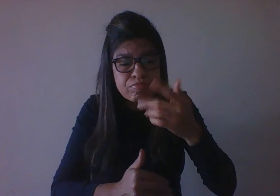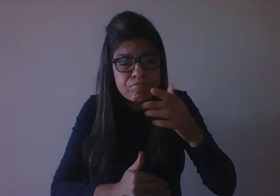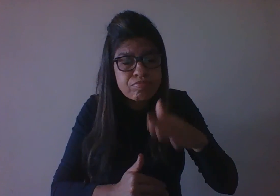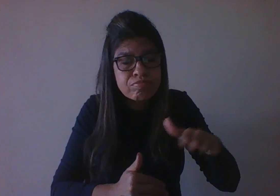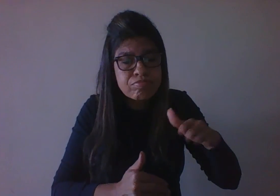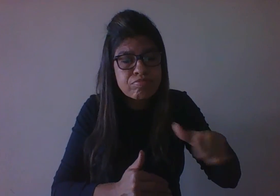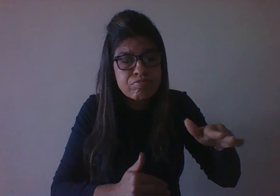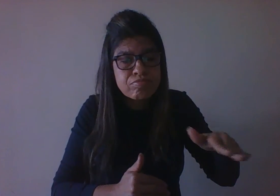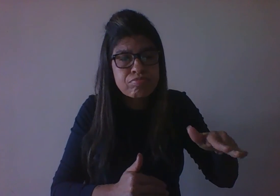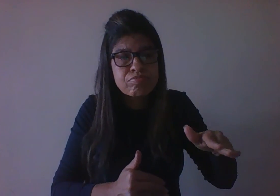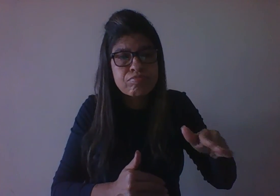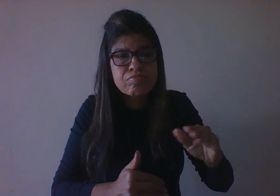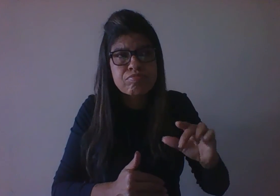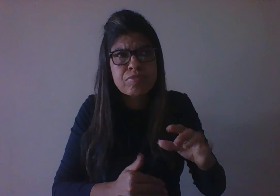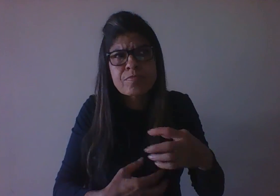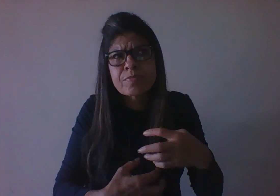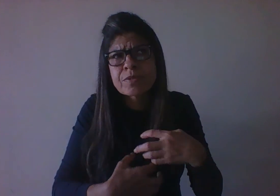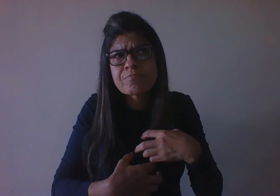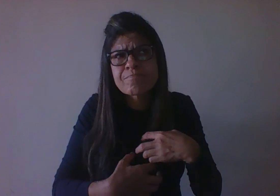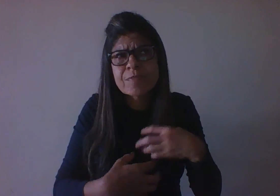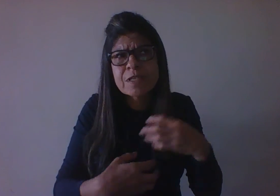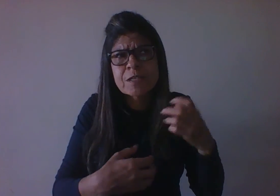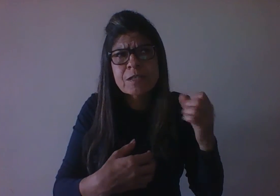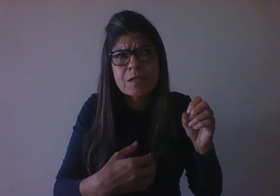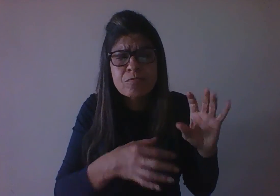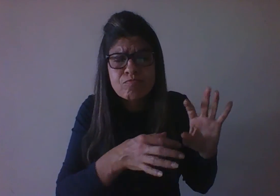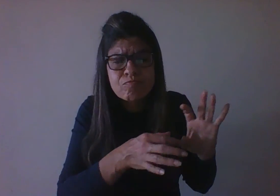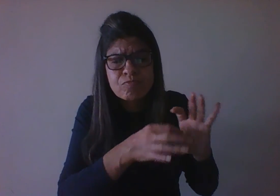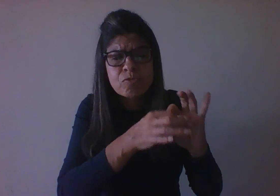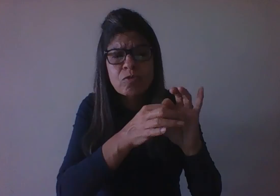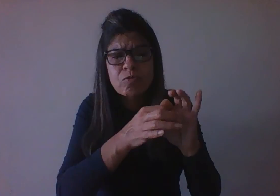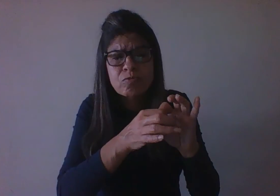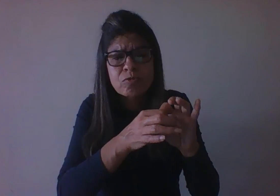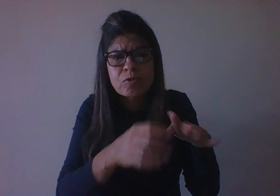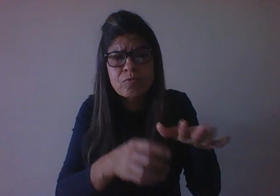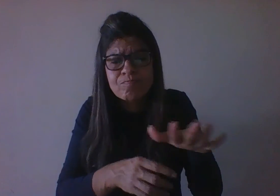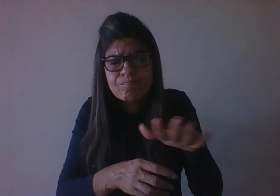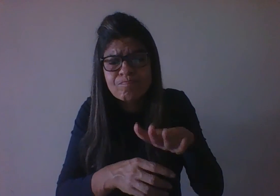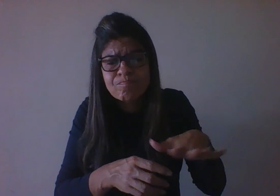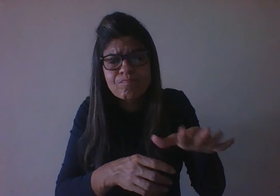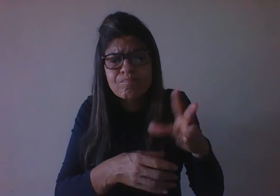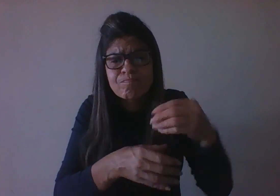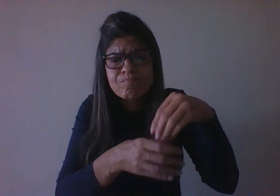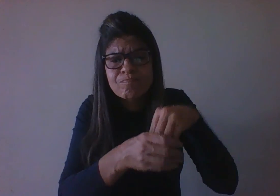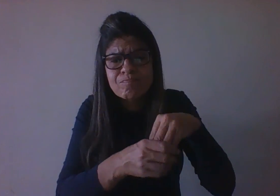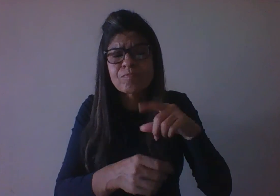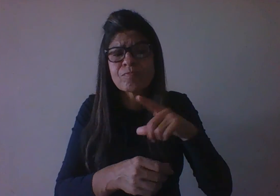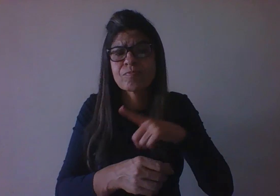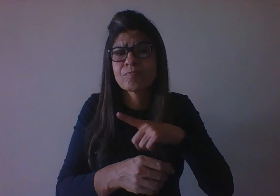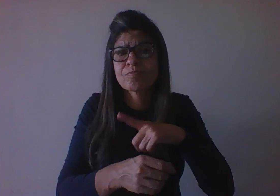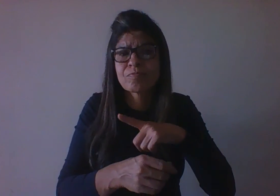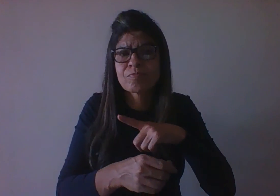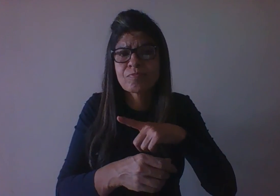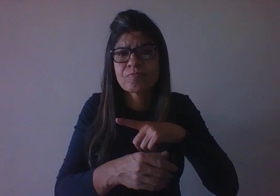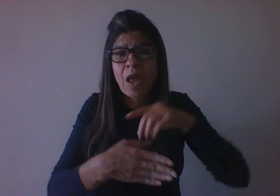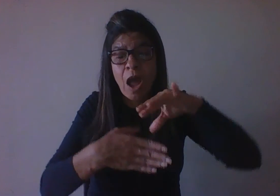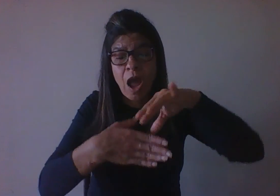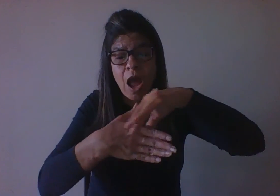desculpe, se o contexto fosse levado em conta, já que a conduta é uma totalidade que não pode ser fragmentada.